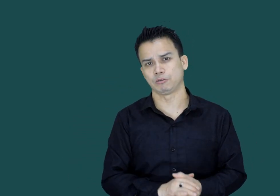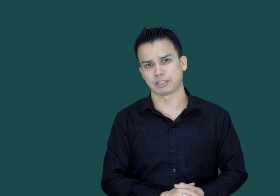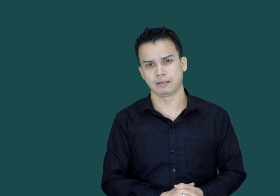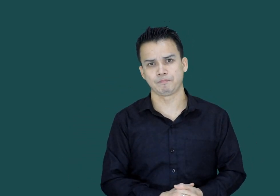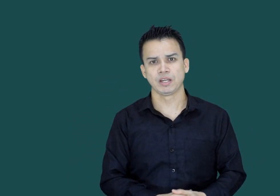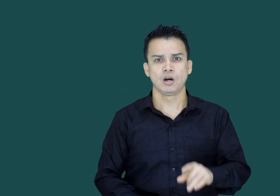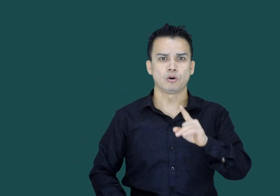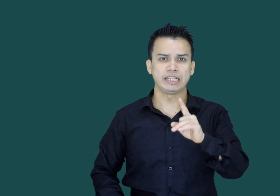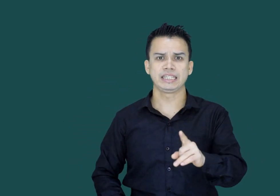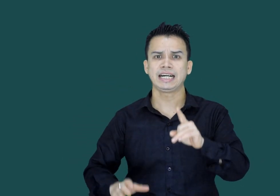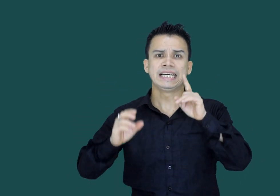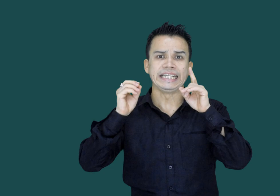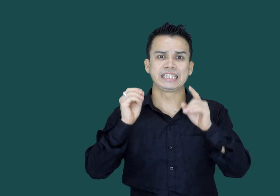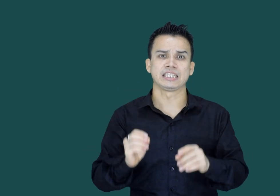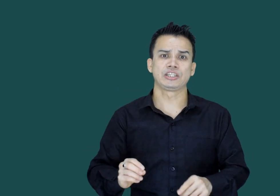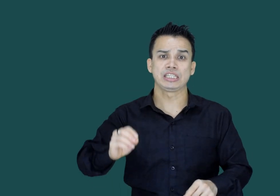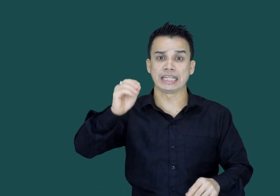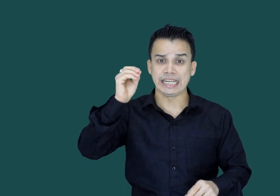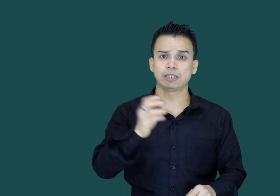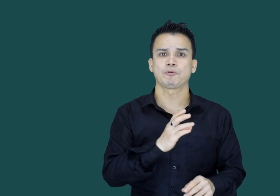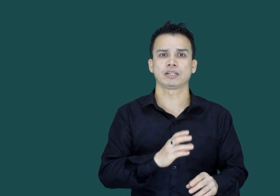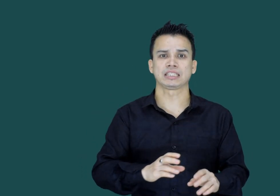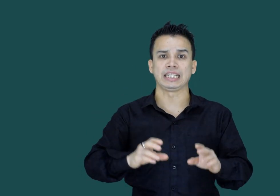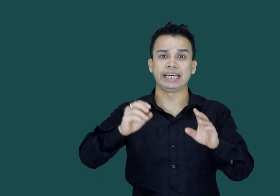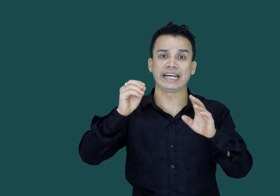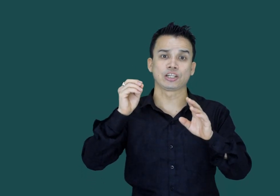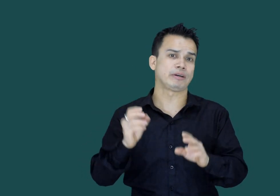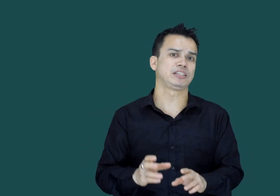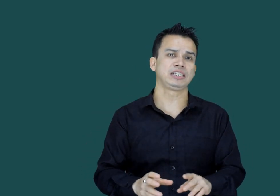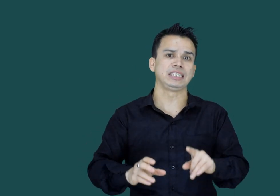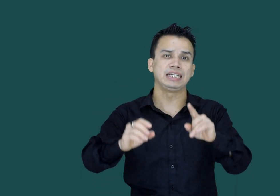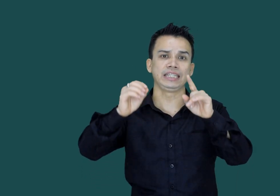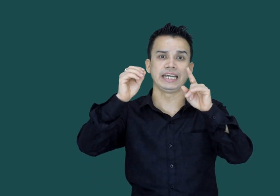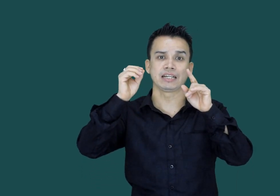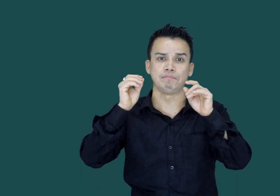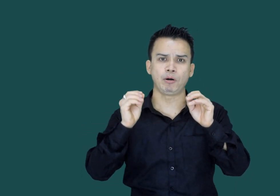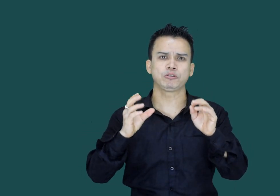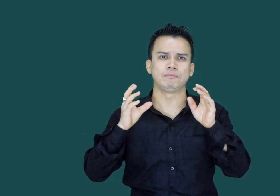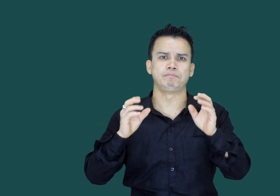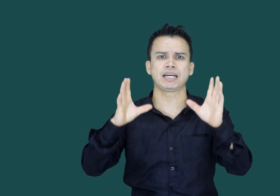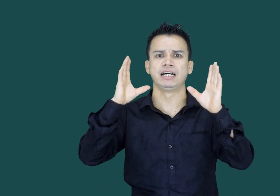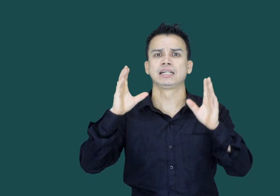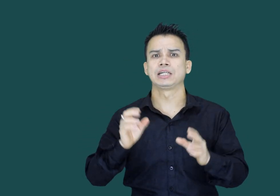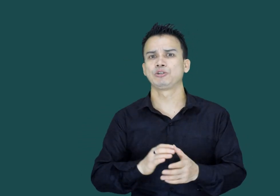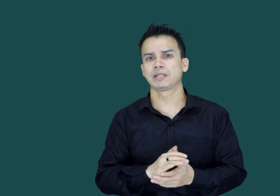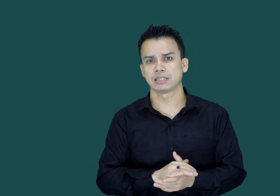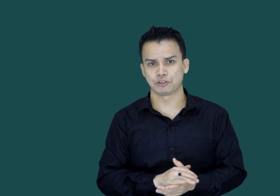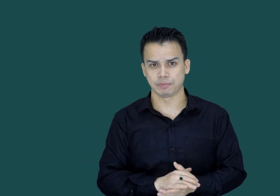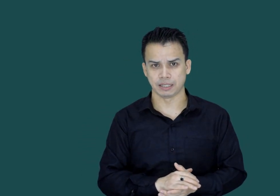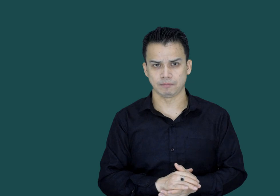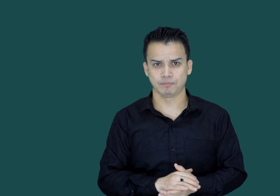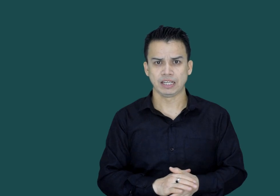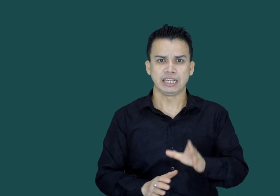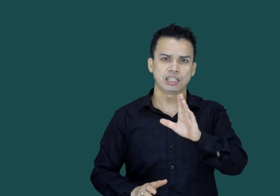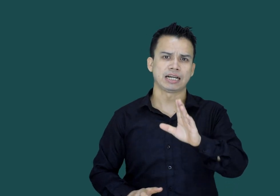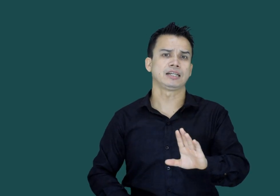ہوتا ہے اور انڈیا ان کنٹریز کے اس پروڈکس کے ایک ٹرینزیٹ ہی نہیں ایک بہت بڑا کنزیمر کنٹری بھی ہے اسی کارن